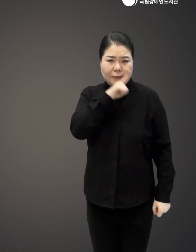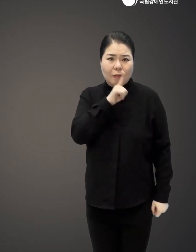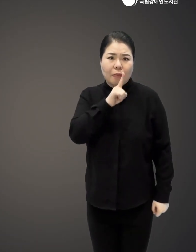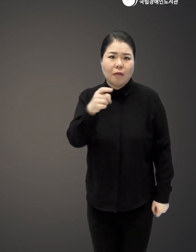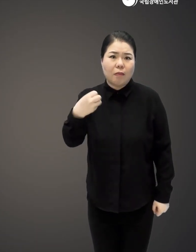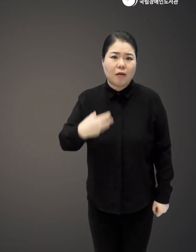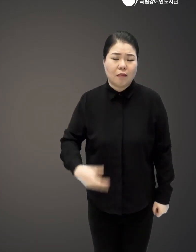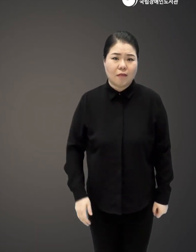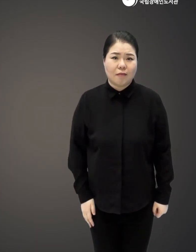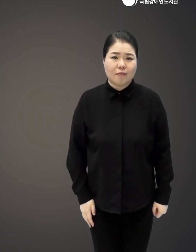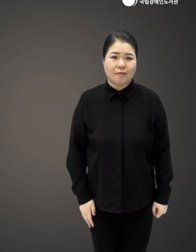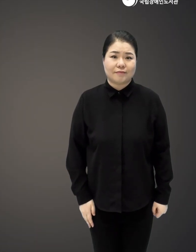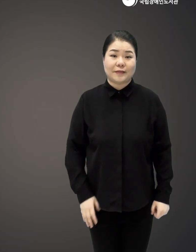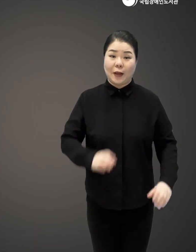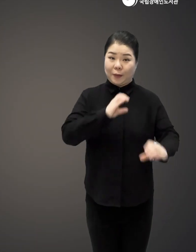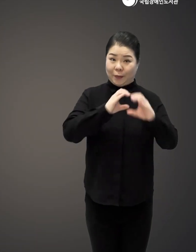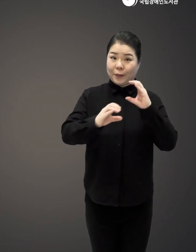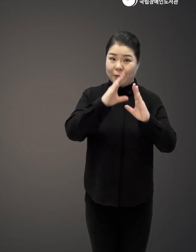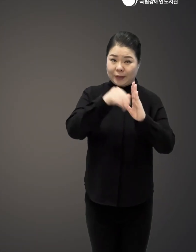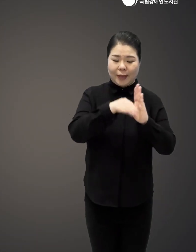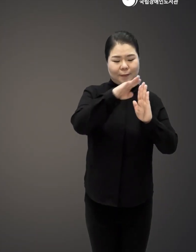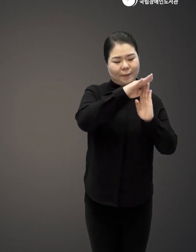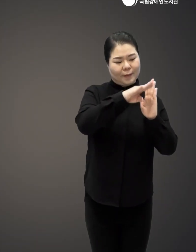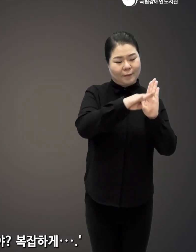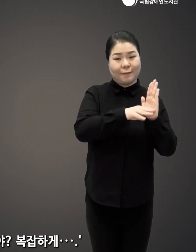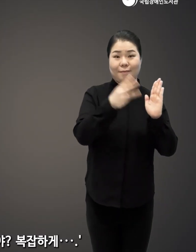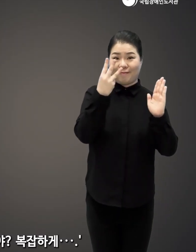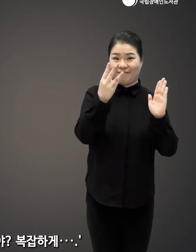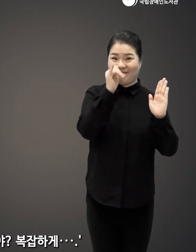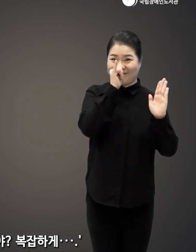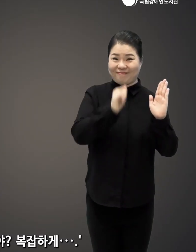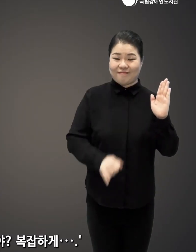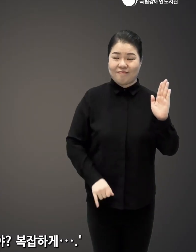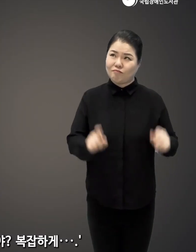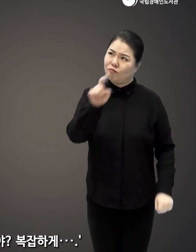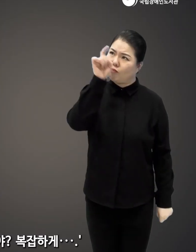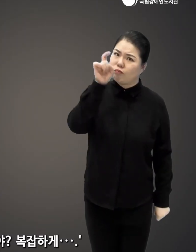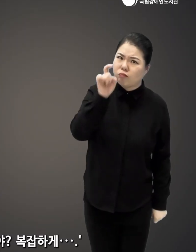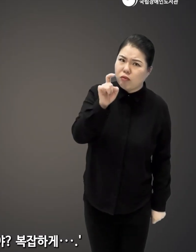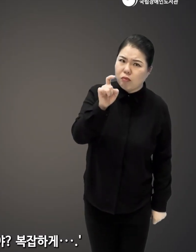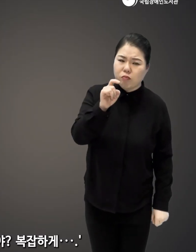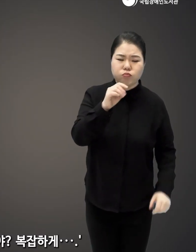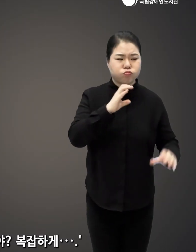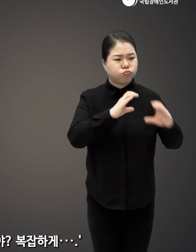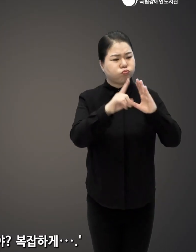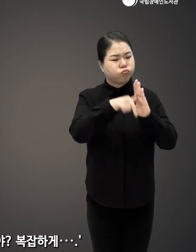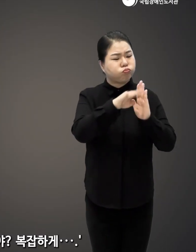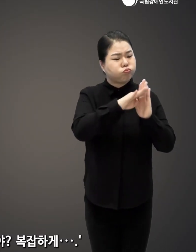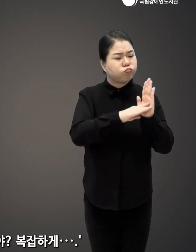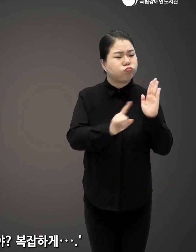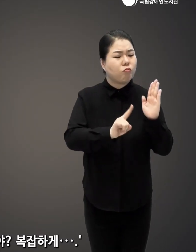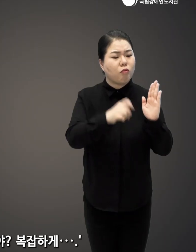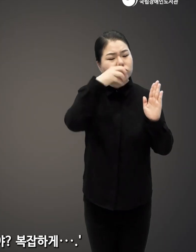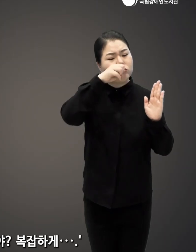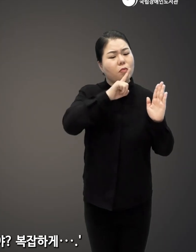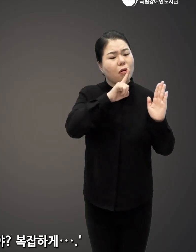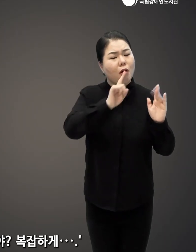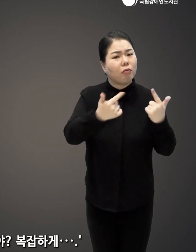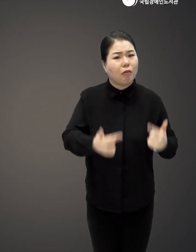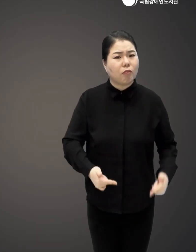입었다고도 하죠 소통에는요 단계가 있습니다 소통이 무슨 단계가 필요해 그냥 말하는 거